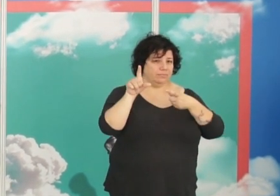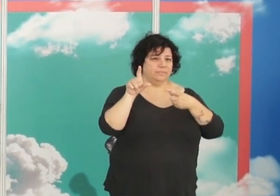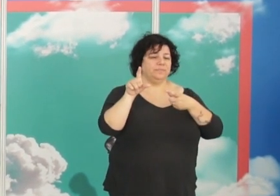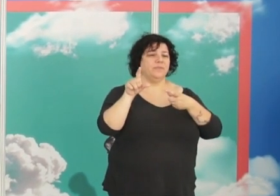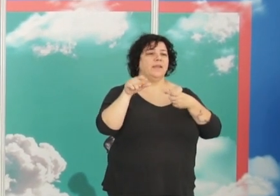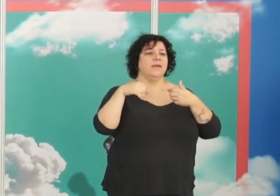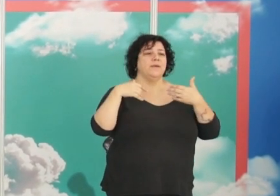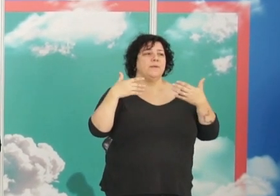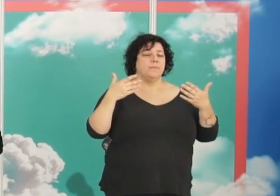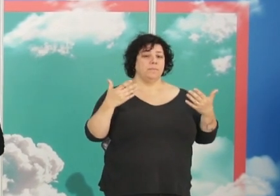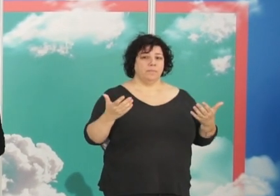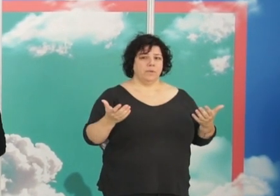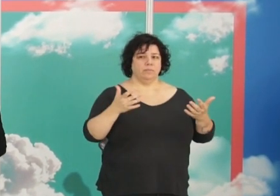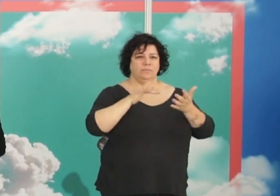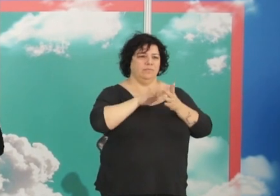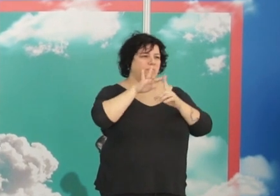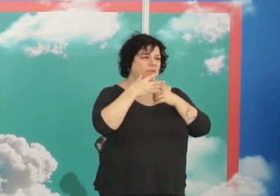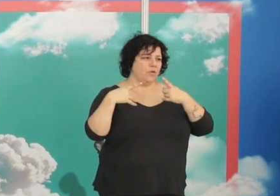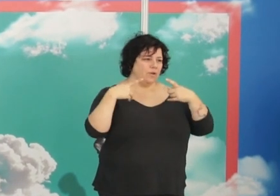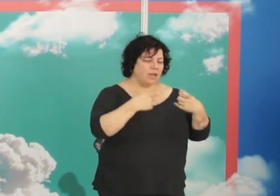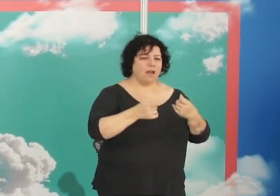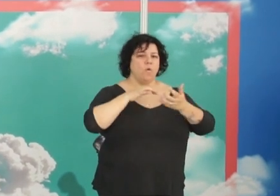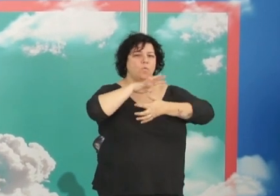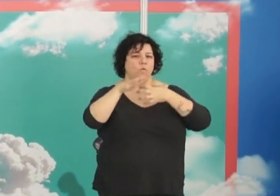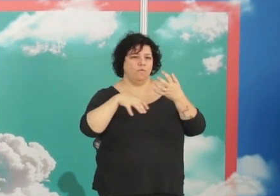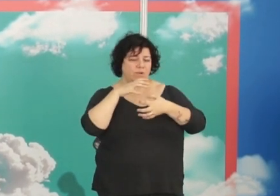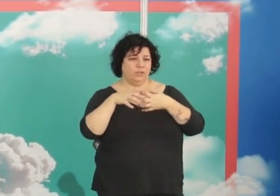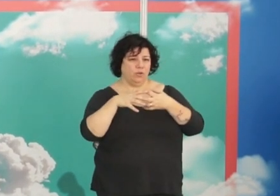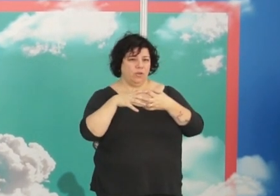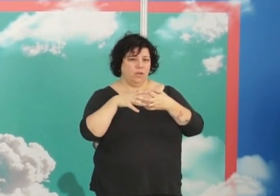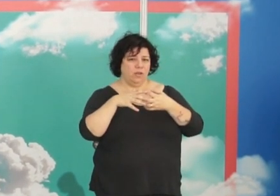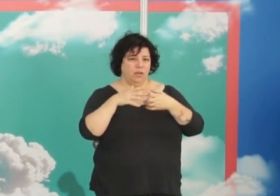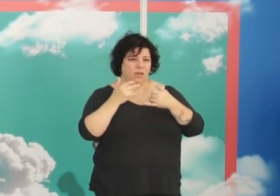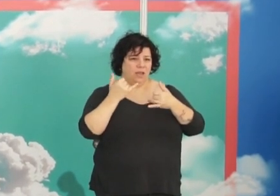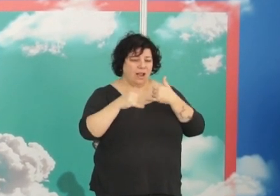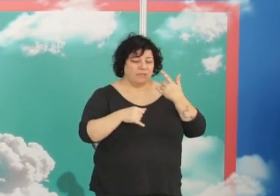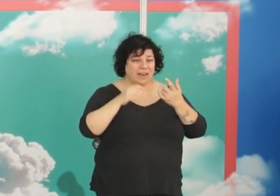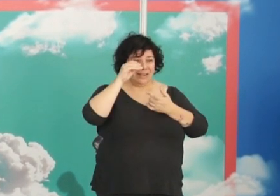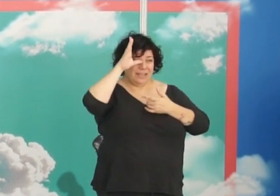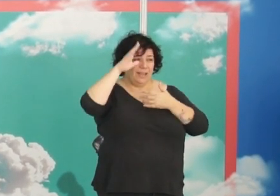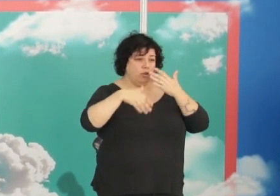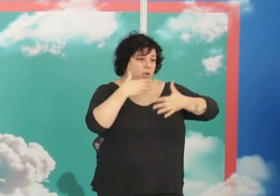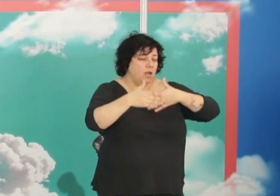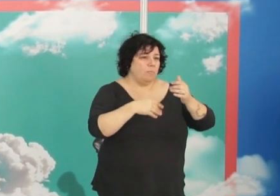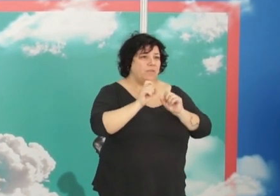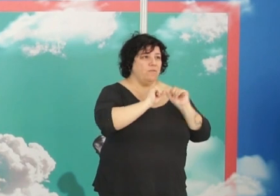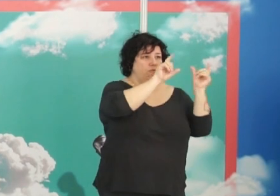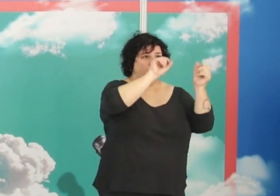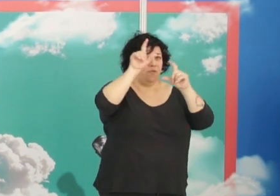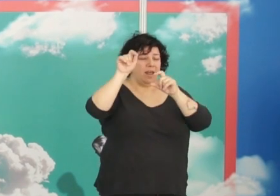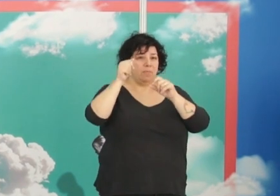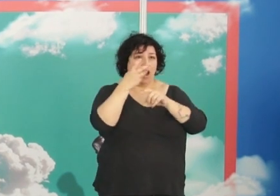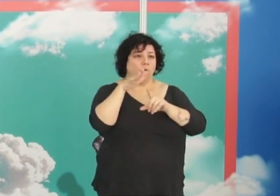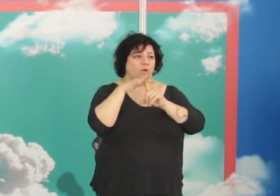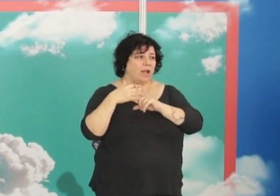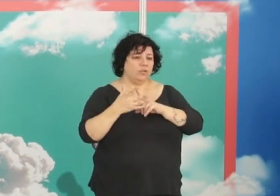en cualquier guerra y en cualquier conflicto hay quien puede salir y seguir desarrollando su talento aunque sea fuera pero hay muchísimos